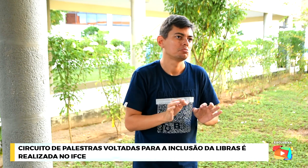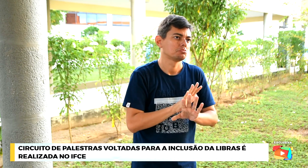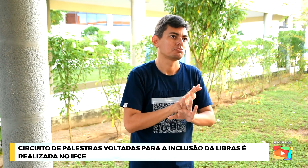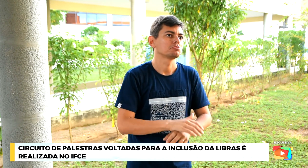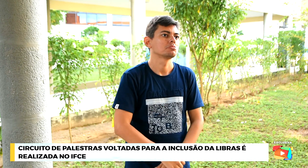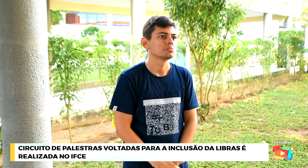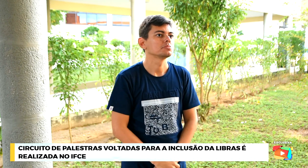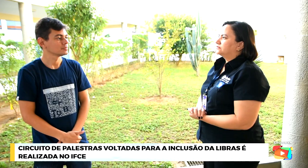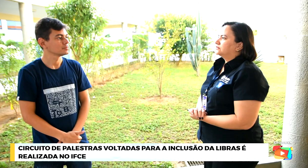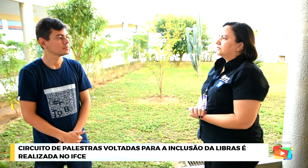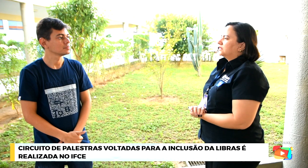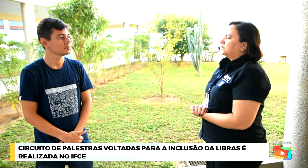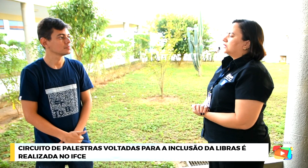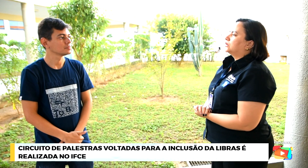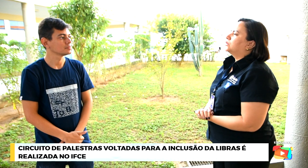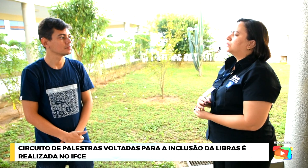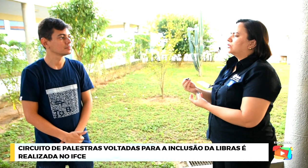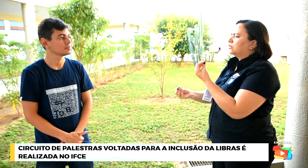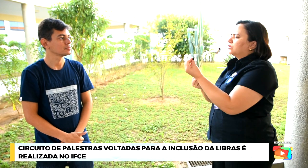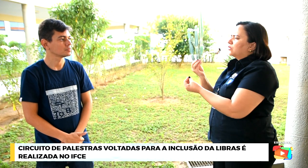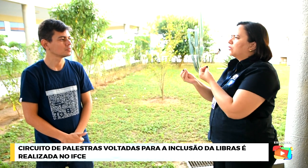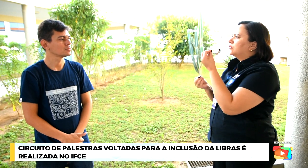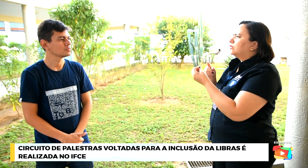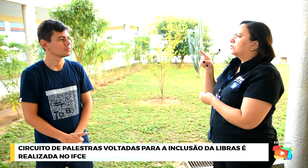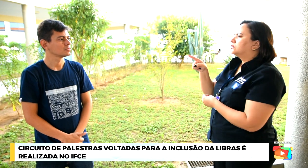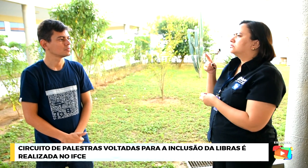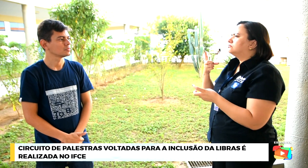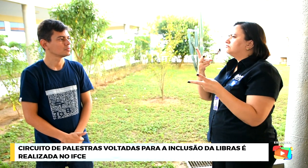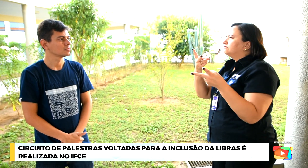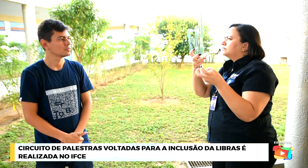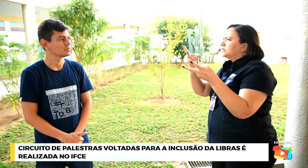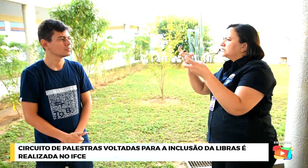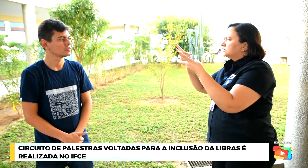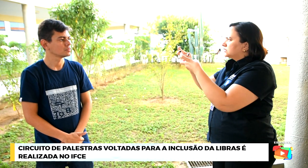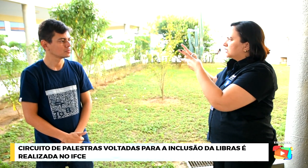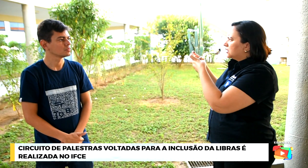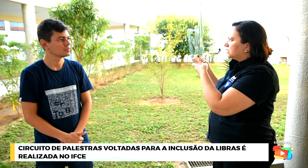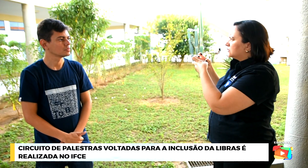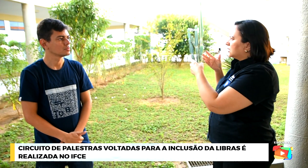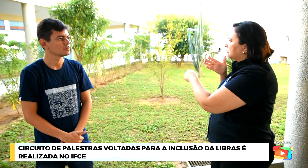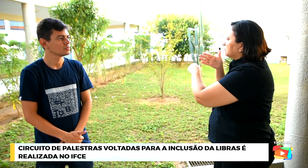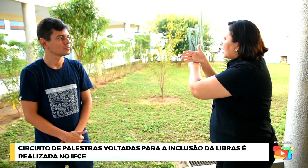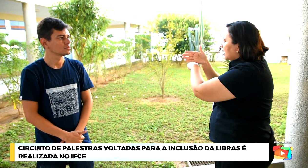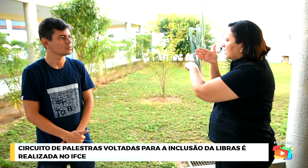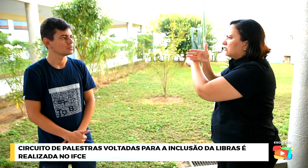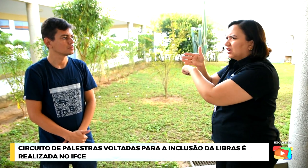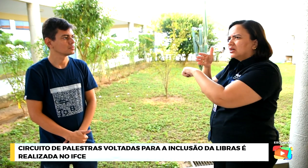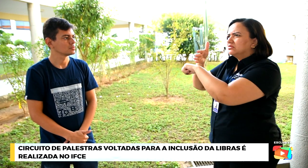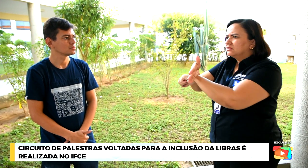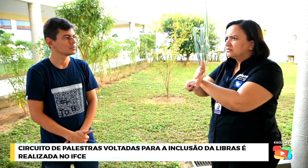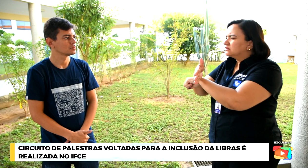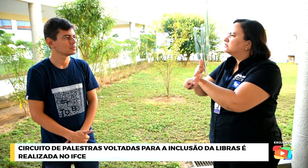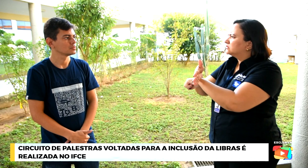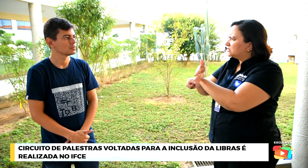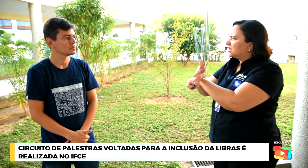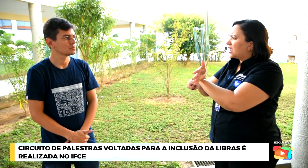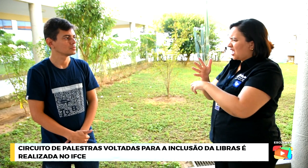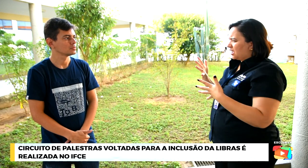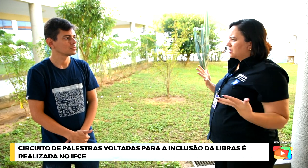importante. Como que você avalia o atual cenário? Você acha que a inclusão, ela está sendo aplicada ou ainda há